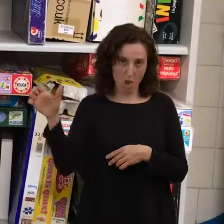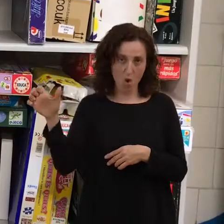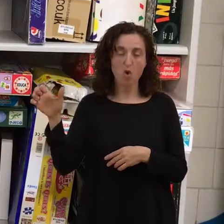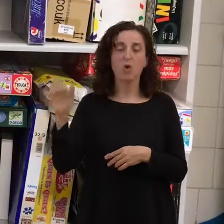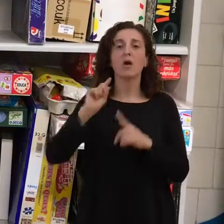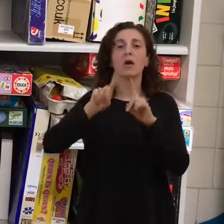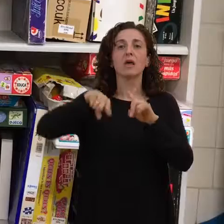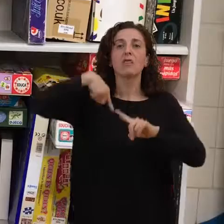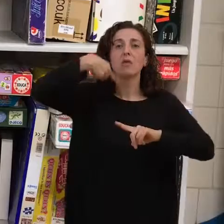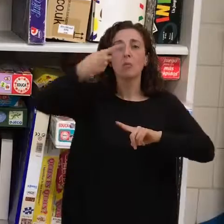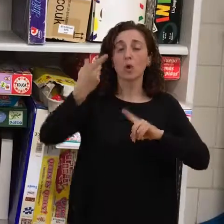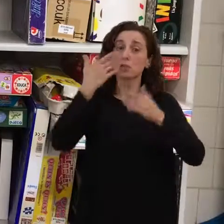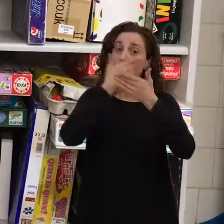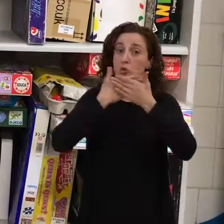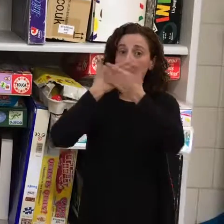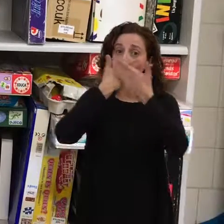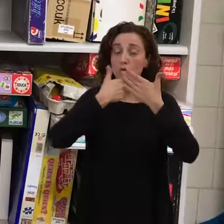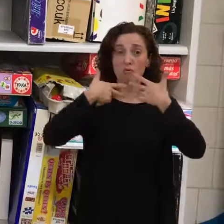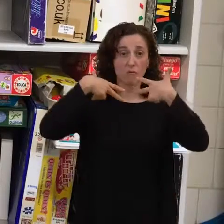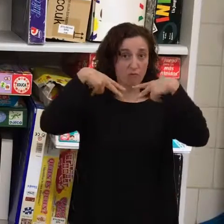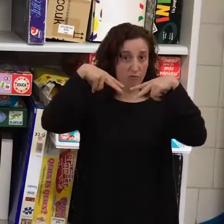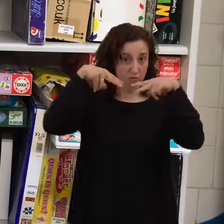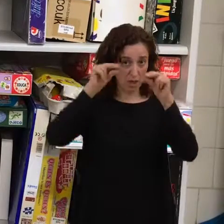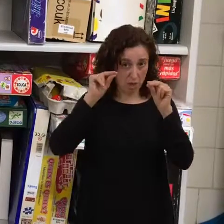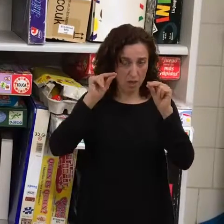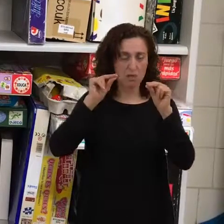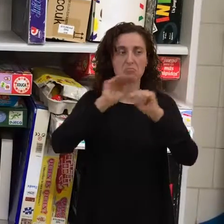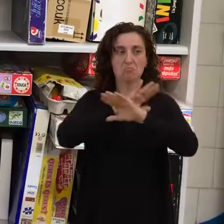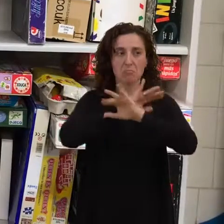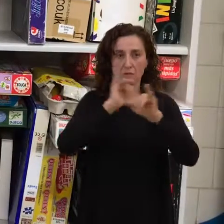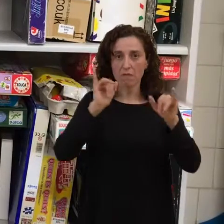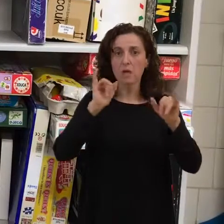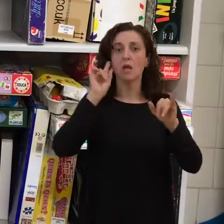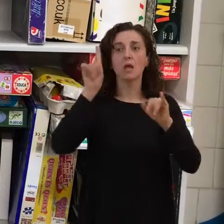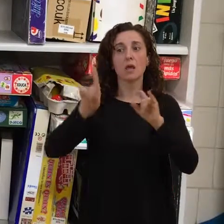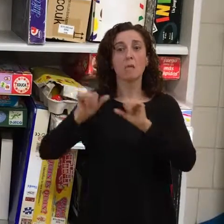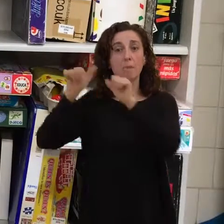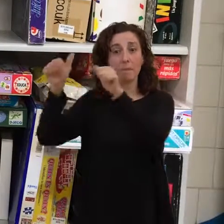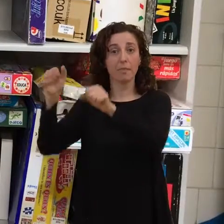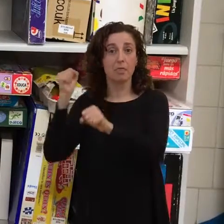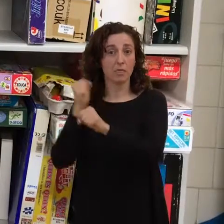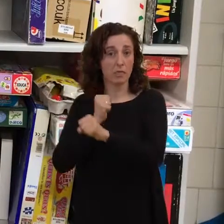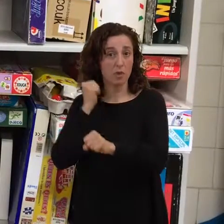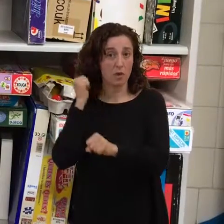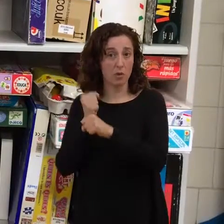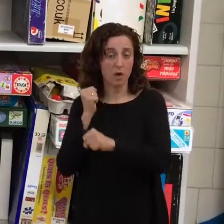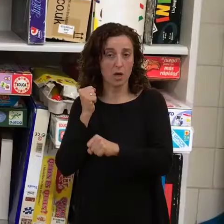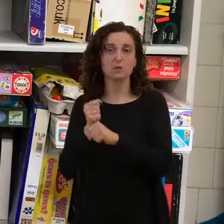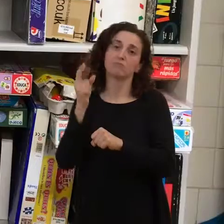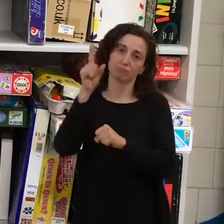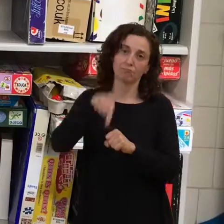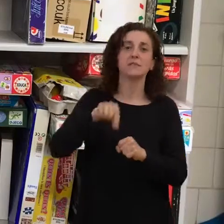cuando terminan los estudios y empiezan su vida laboral, pues tenemos un servicio